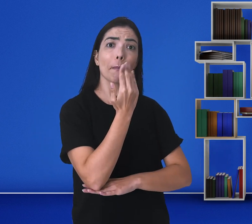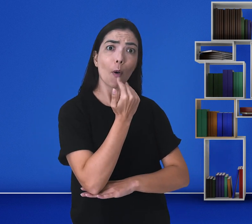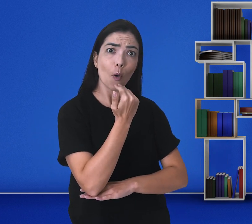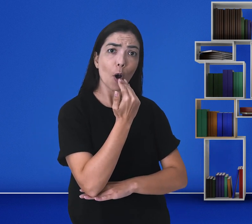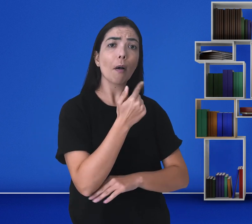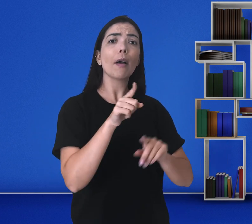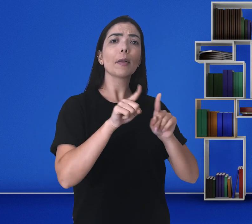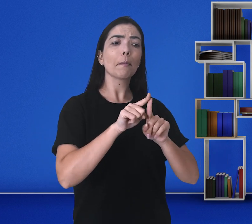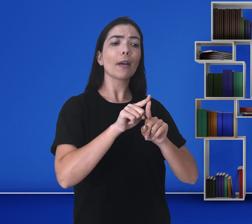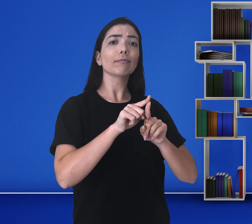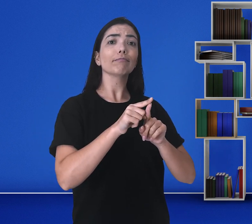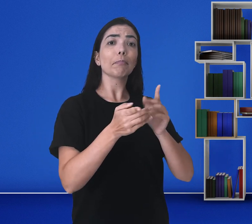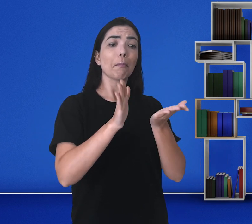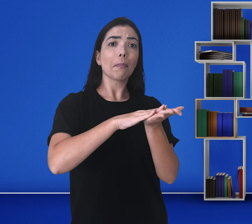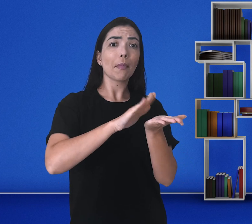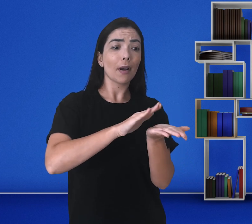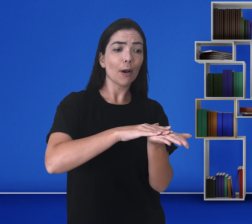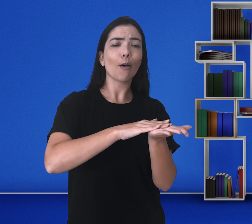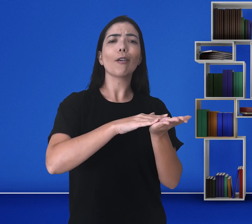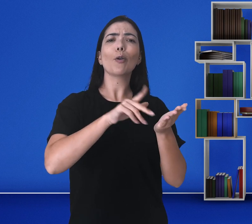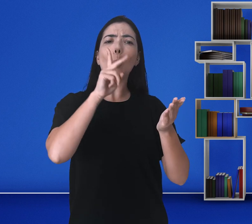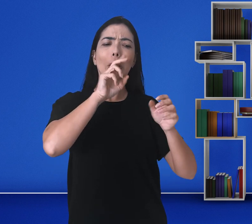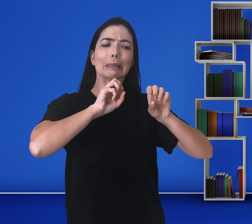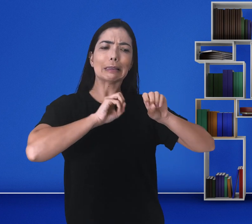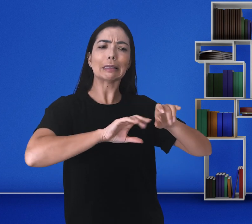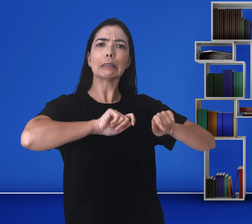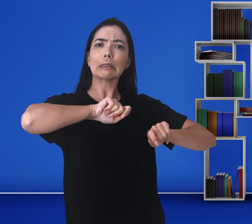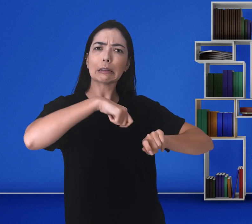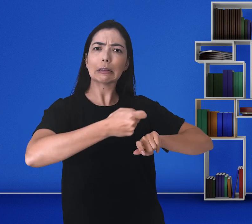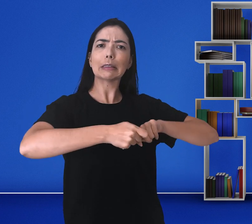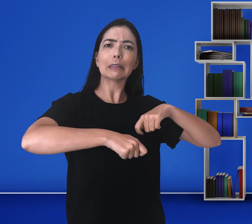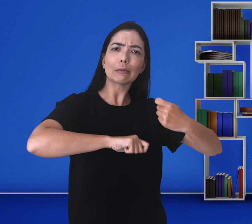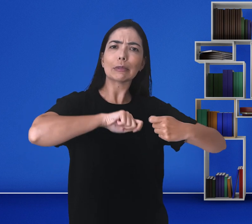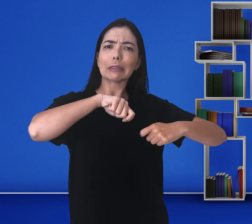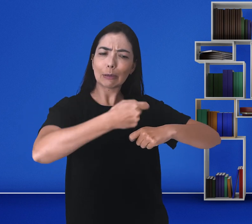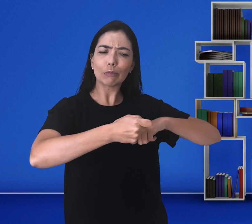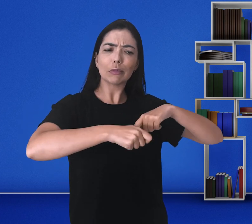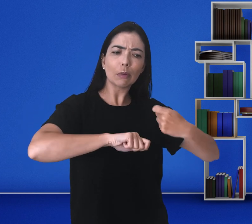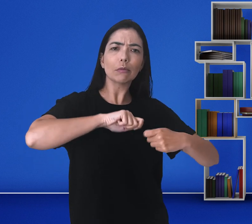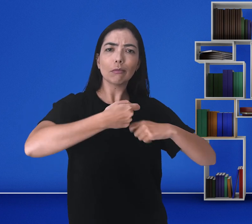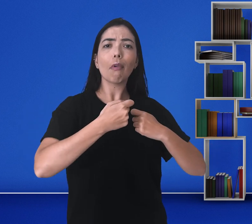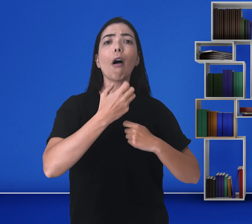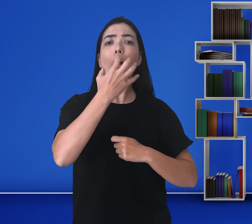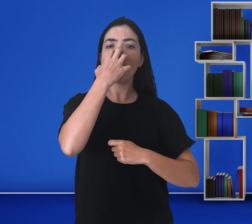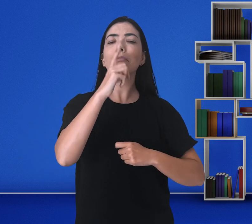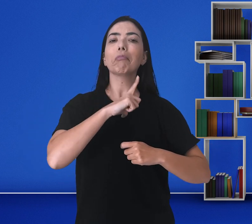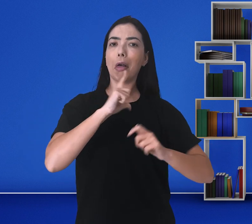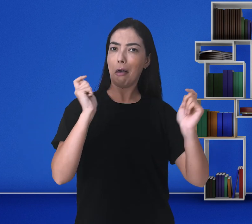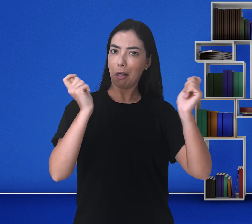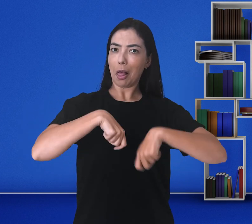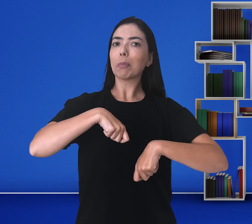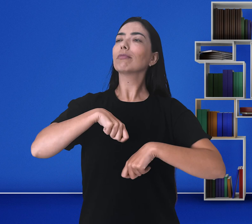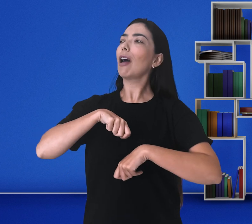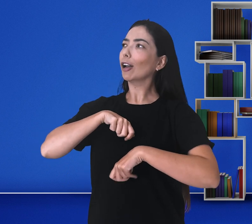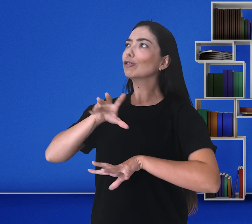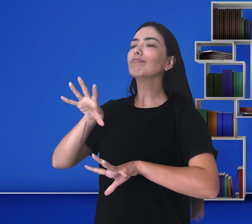comer, ou então vir aqui. O surdo vai ensinando os sinais e o cachorro tem capacidade